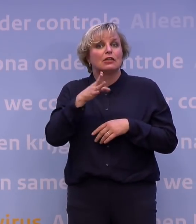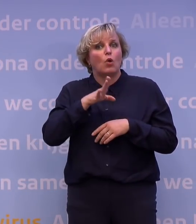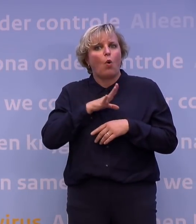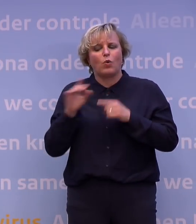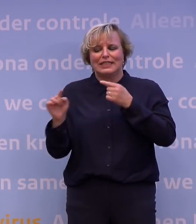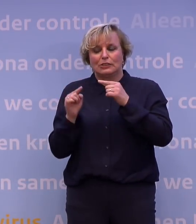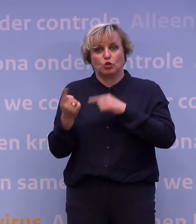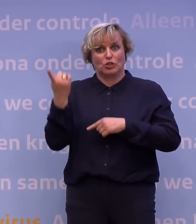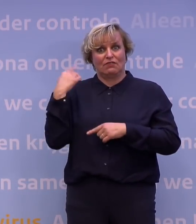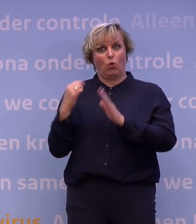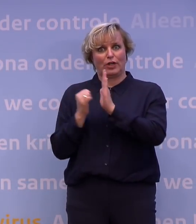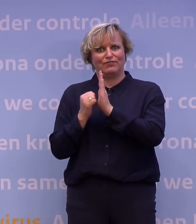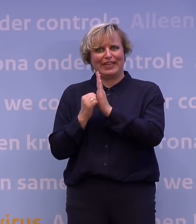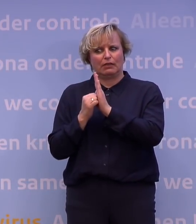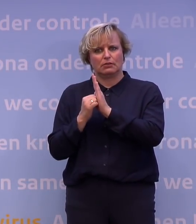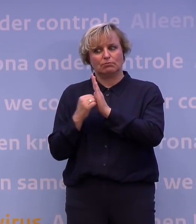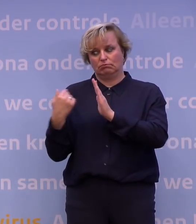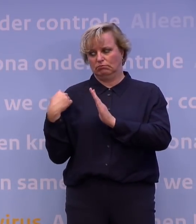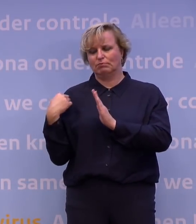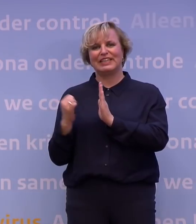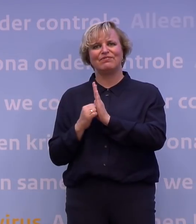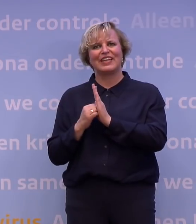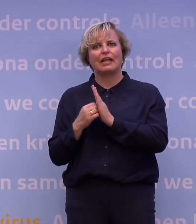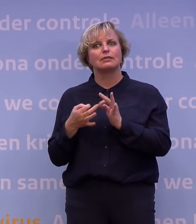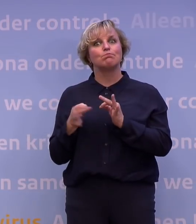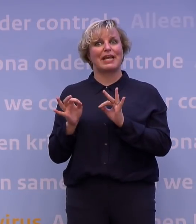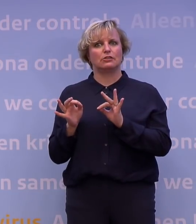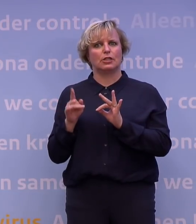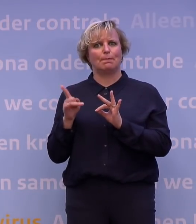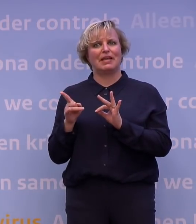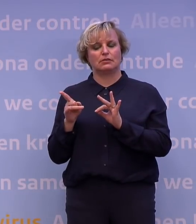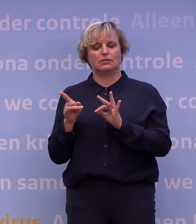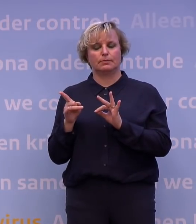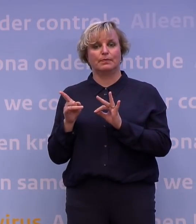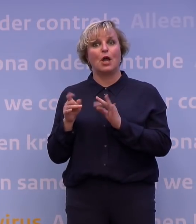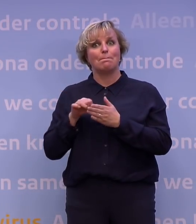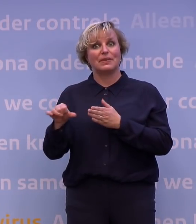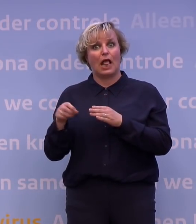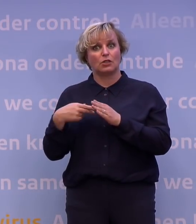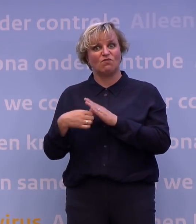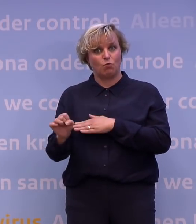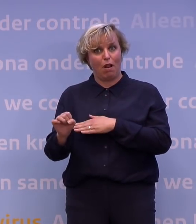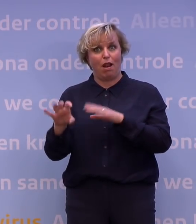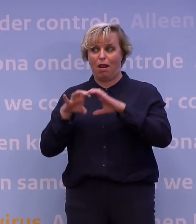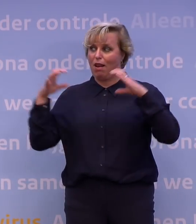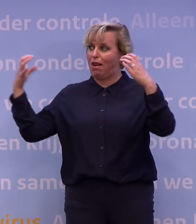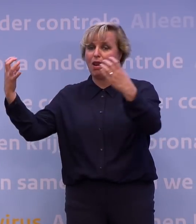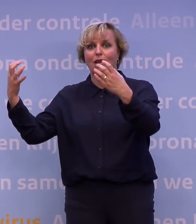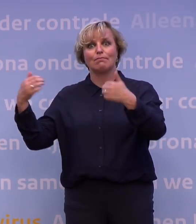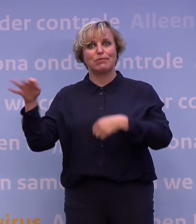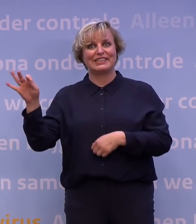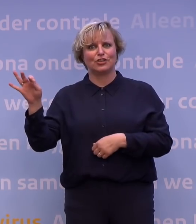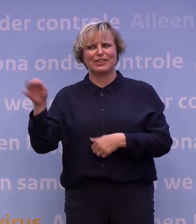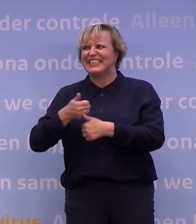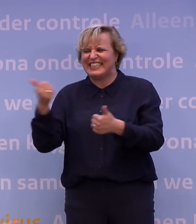discussie vorig weekend dat het toch dit weekend weer wat beter ging met het publiek bij betaald voetbal. Dus je ziet dat iedereen